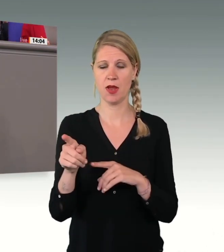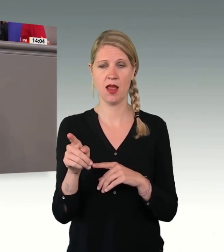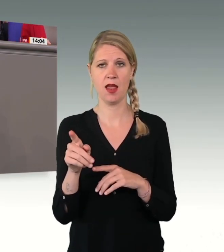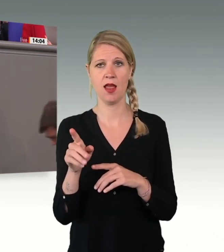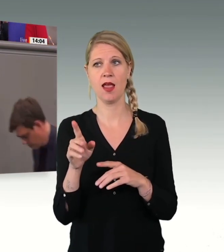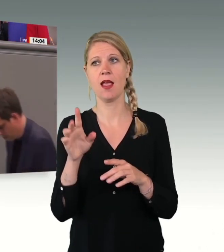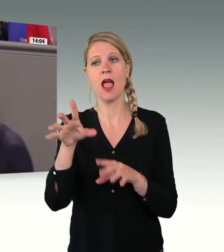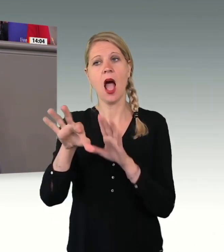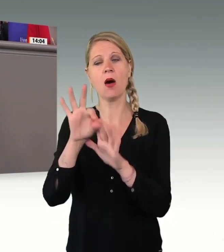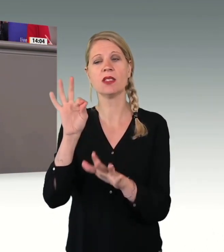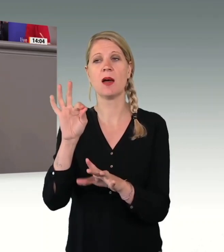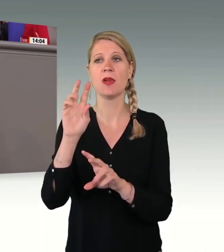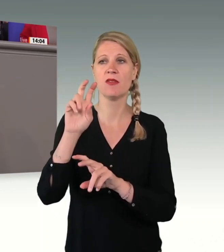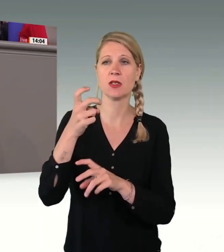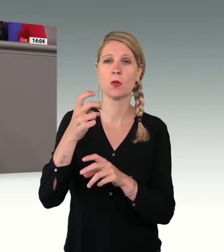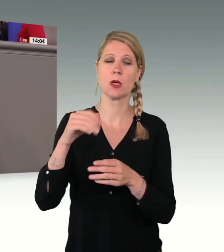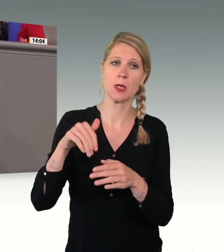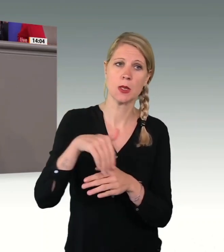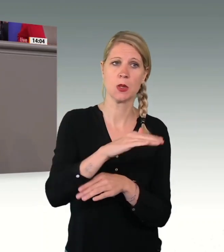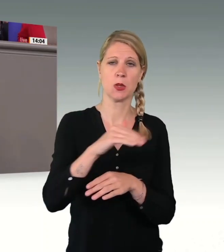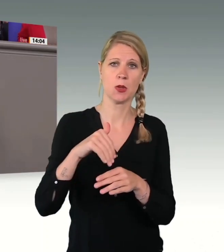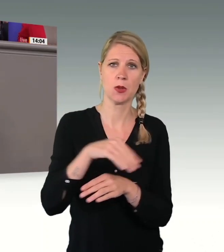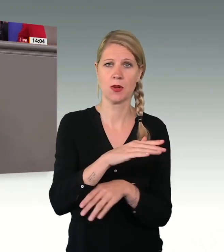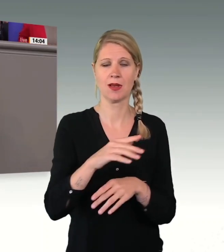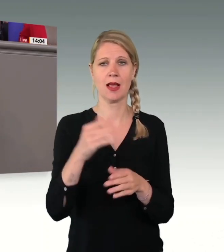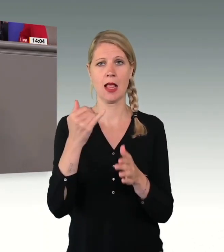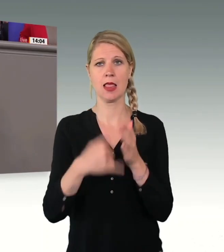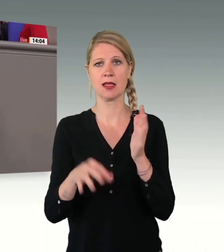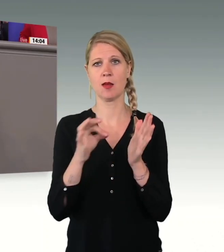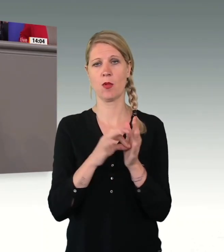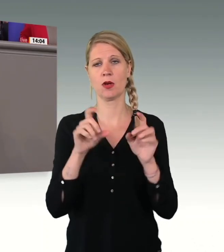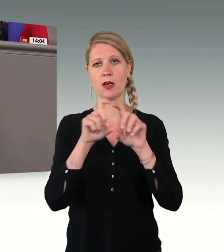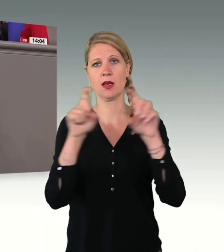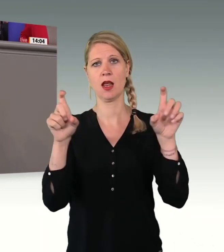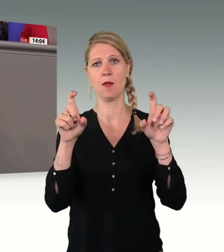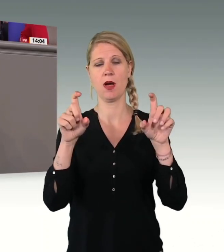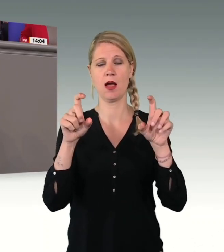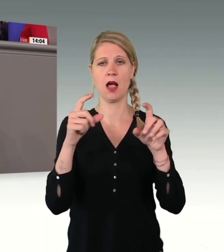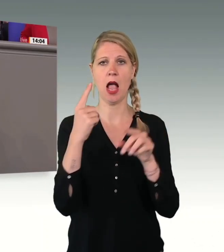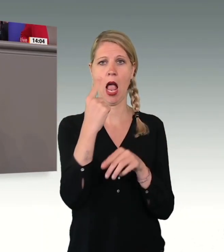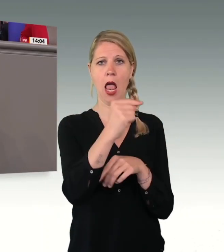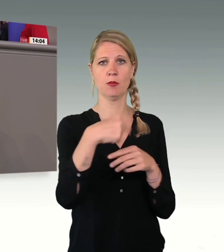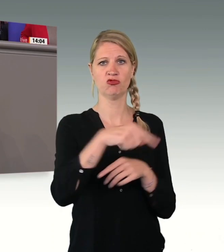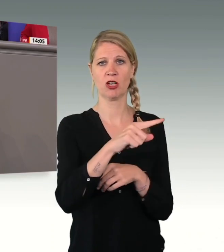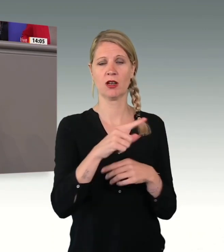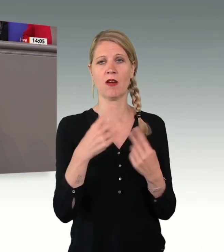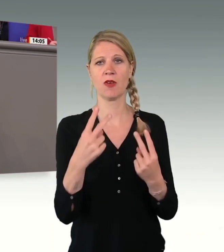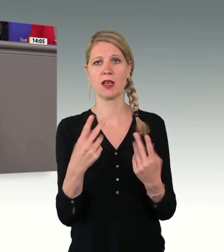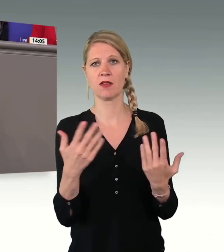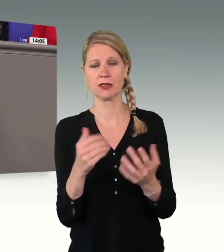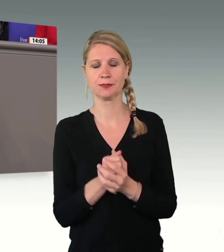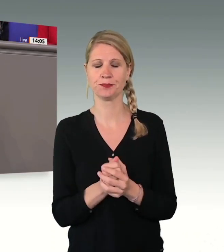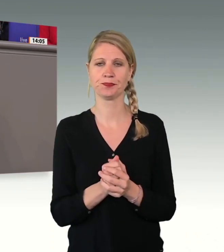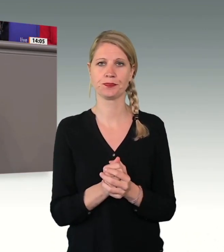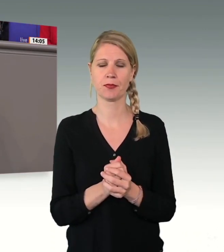Wüste enden wird. Und der letzte Punkt, der beim Thema Rückführung wichtig ist, liebe Kolleginnen und Kollegen, ist doch folgender. Wir